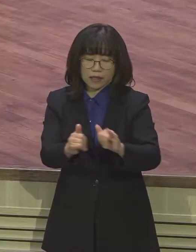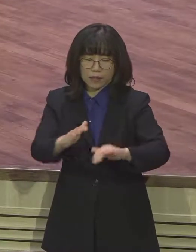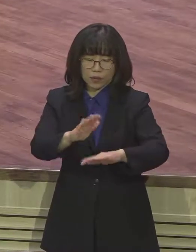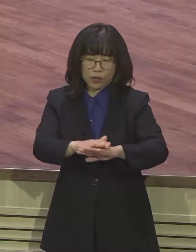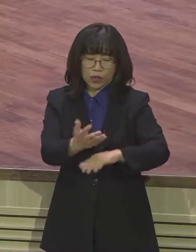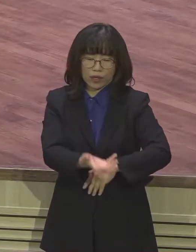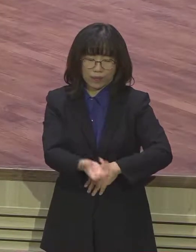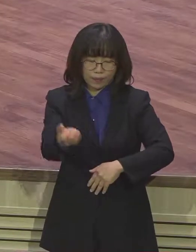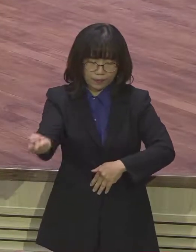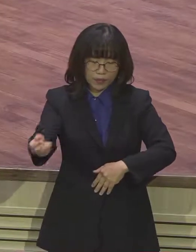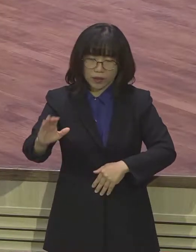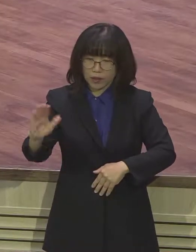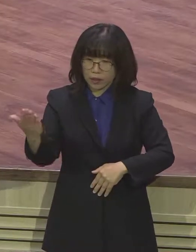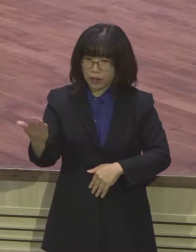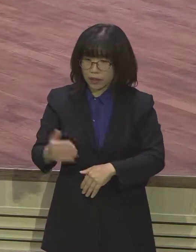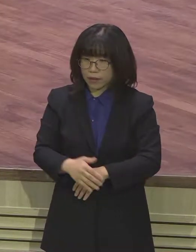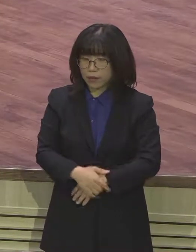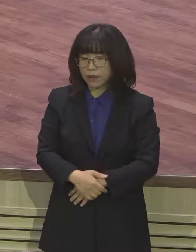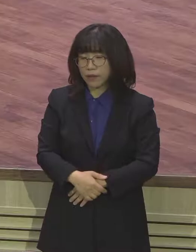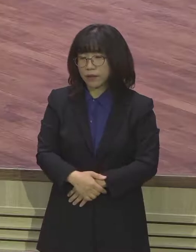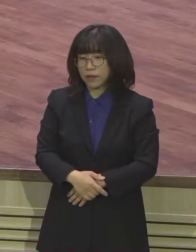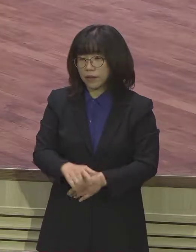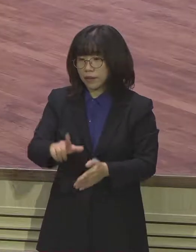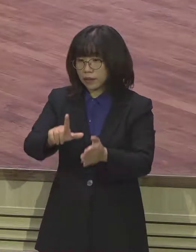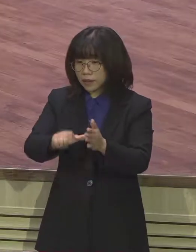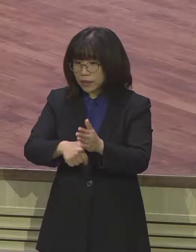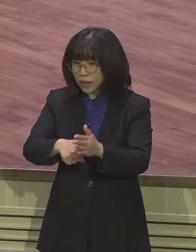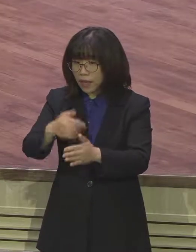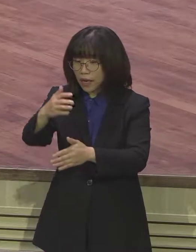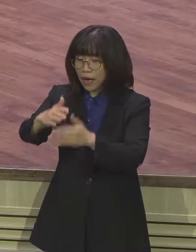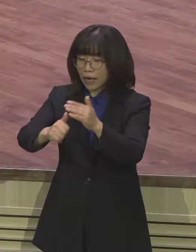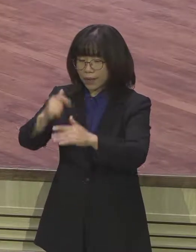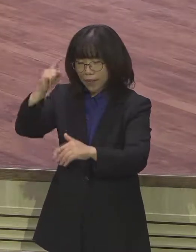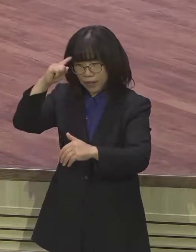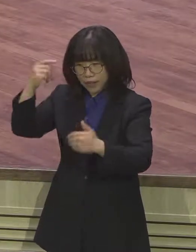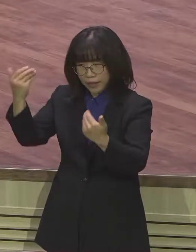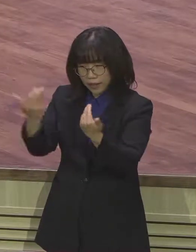있었습니다. 결국 그날 밤 하나님을 대적하던 왕은 죽임을 당하게 되어집니다.